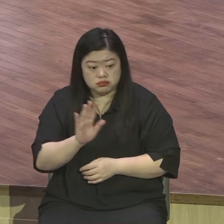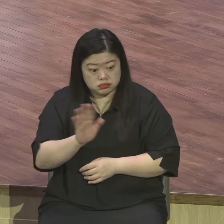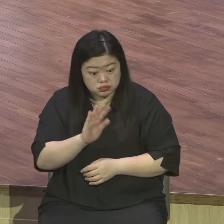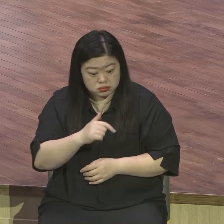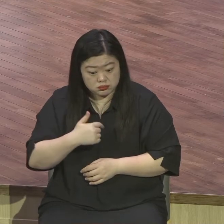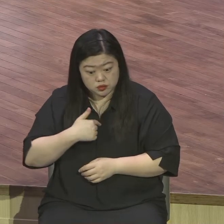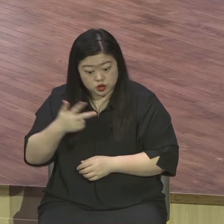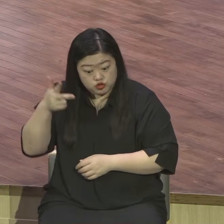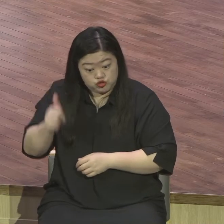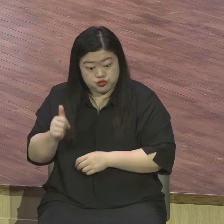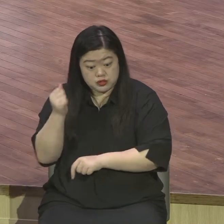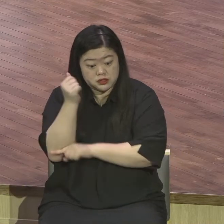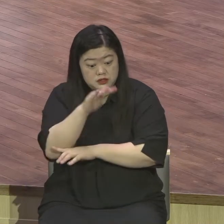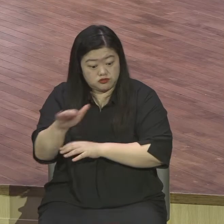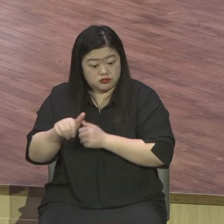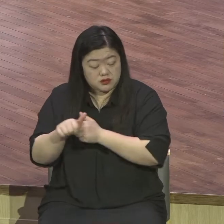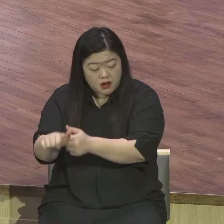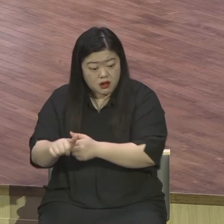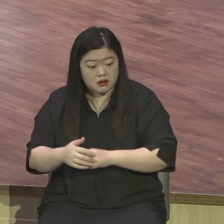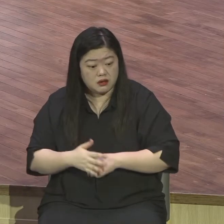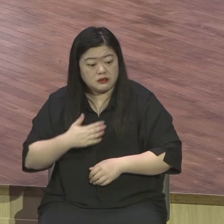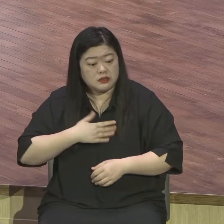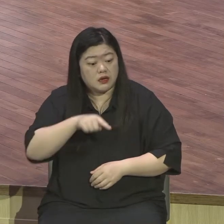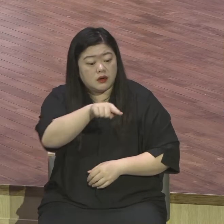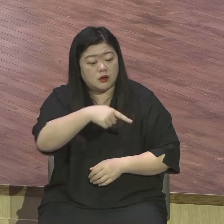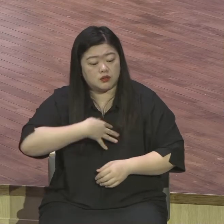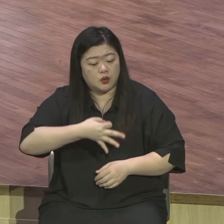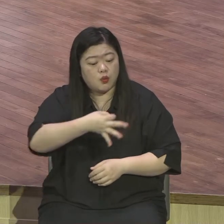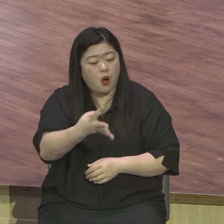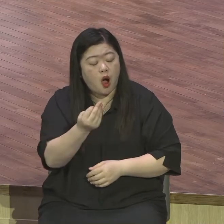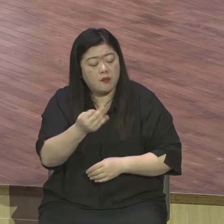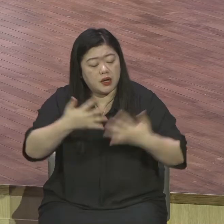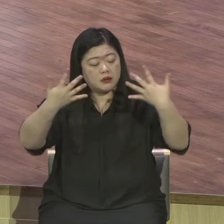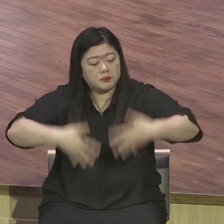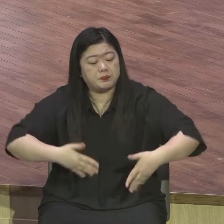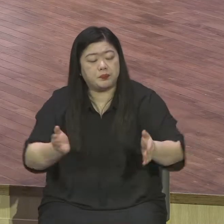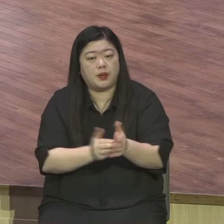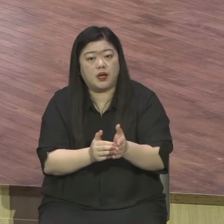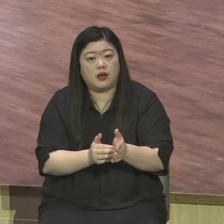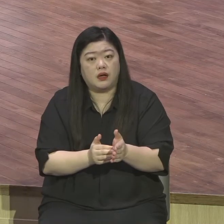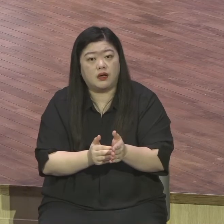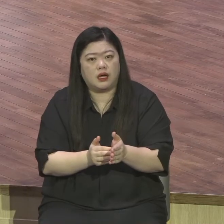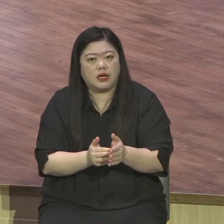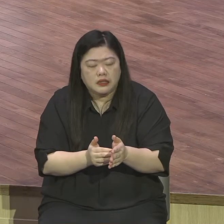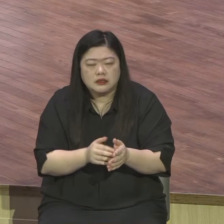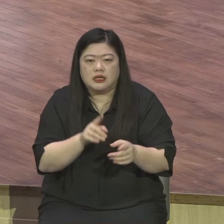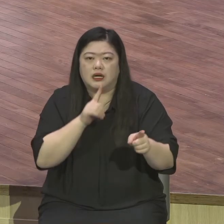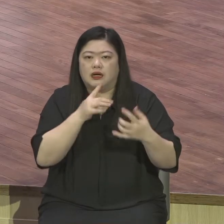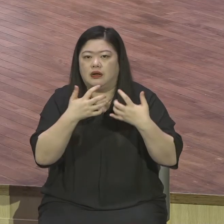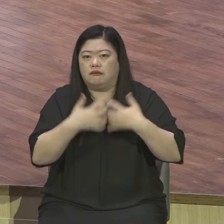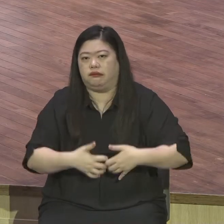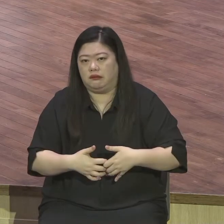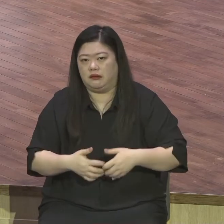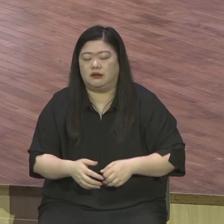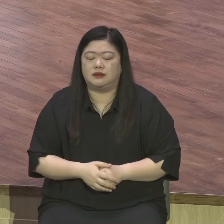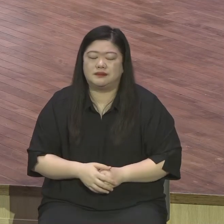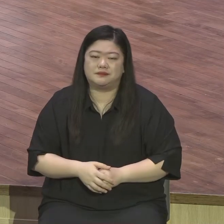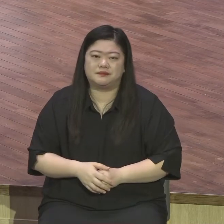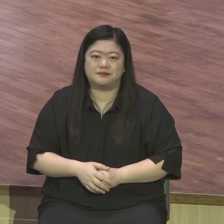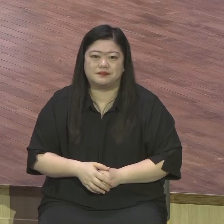살면 평생 하나님과 안 맞는 거예요. 오늘 내용을 잘 살펴보면 지금 우리가 살고